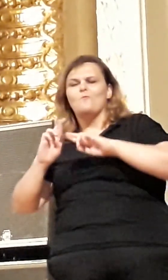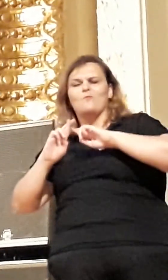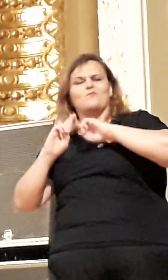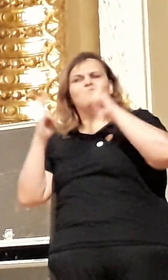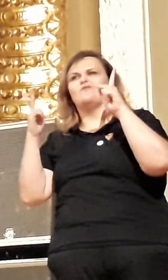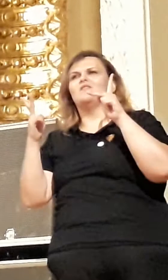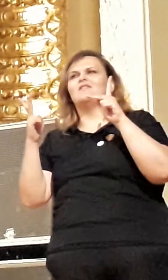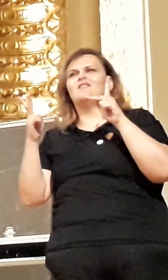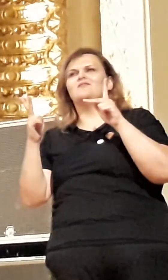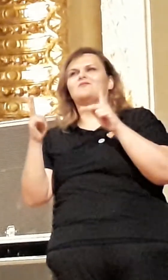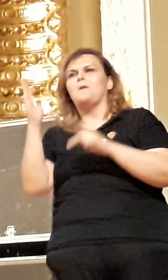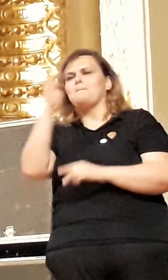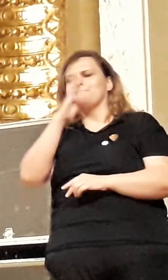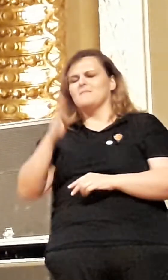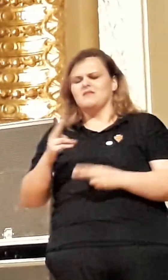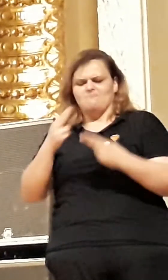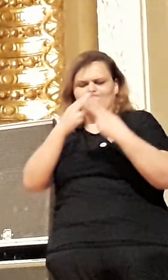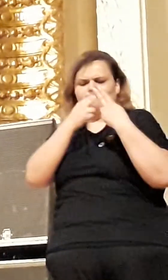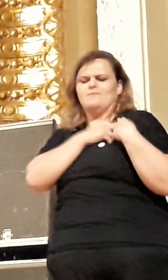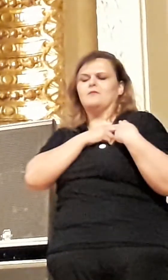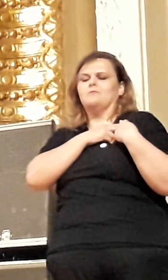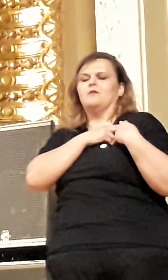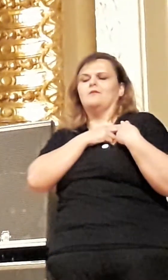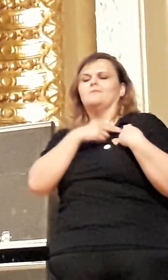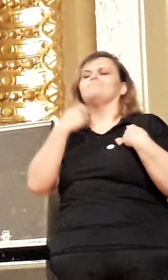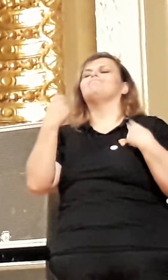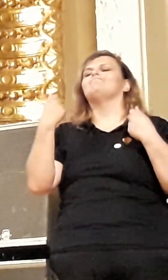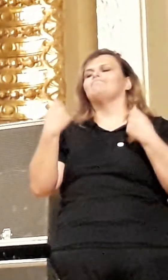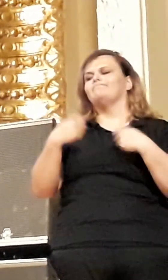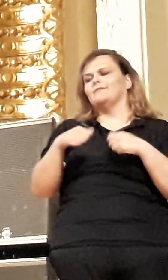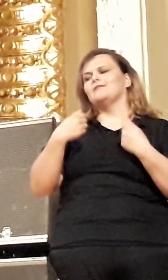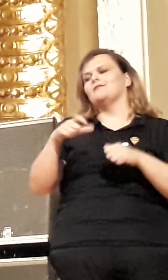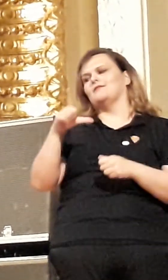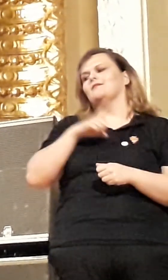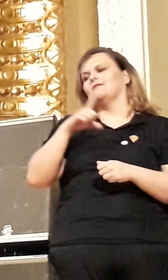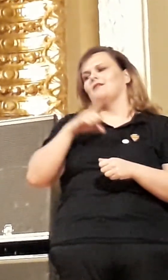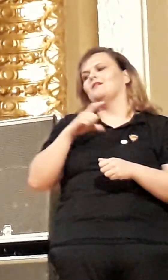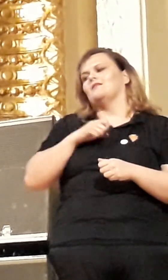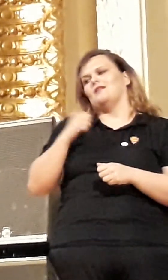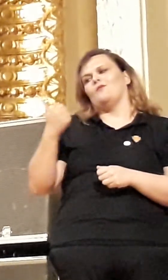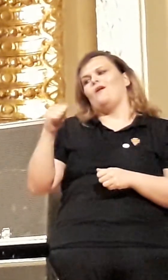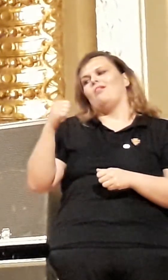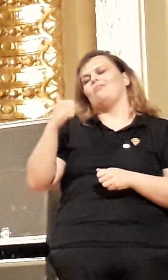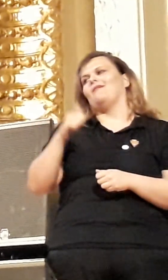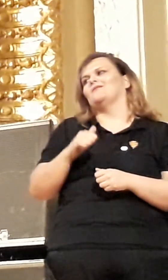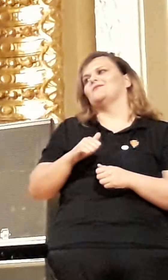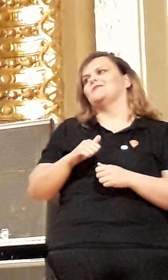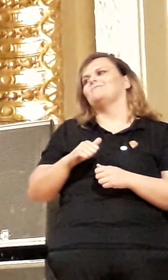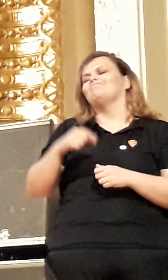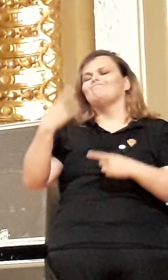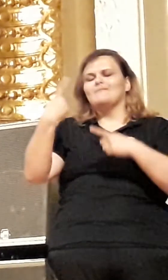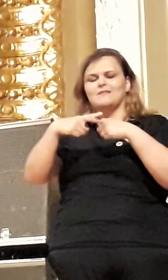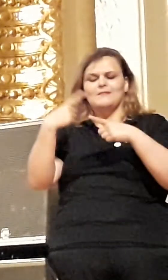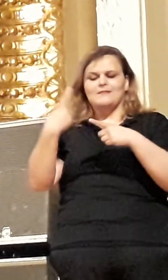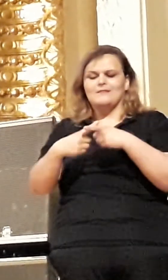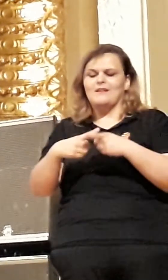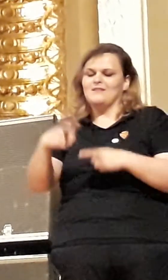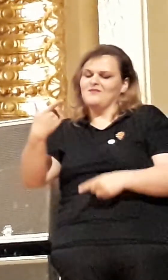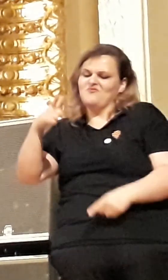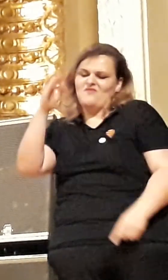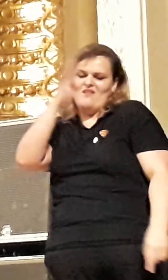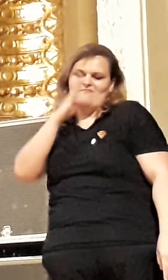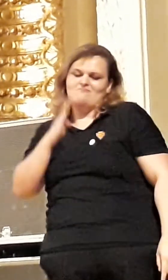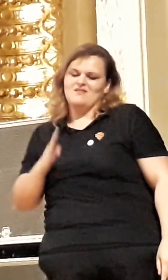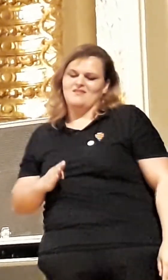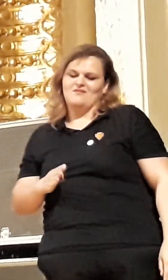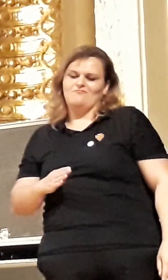nome, um país respeitado, a gente tem que ter uma educação de qualidade. Enquanto isso não existir no Brasil, e, infelizmente,